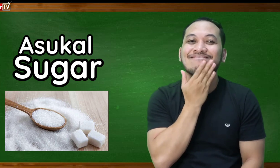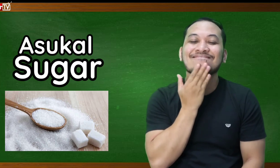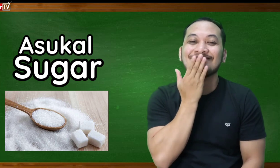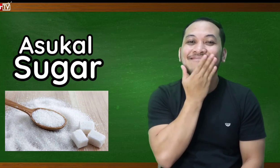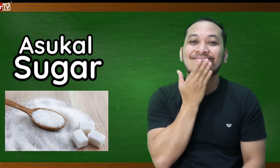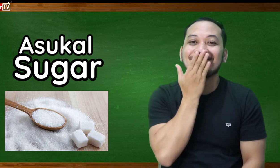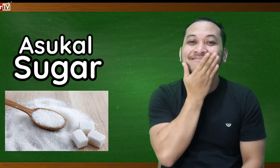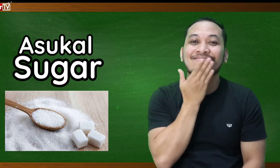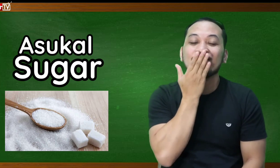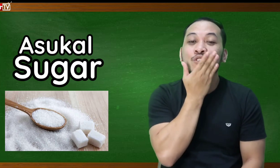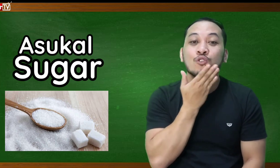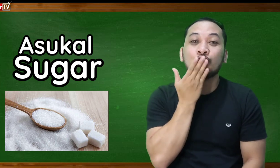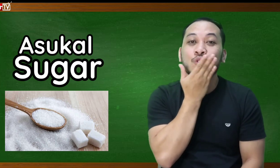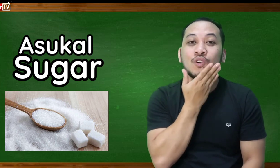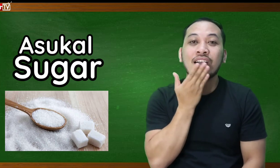sugar sugar